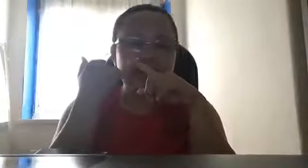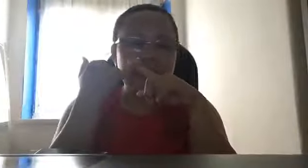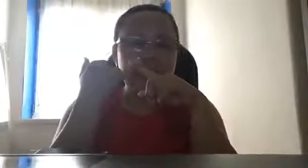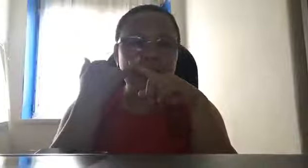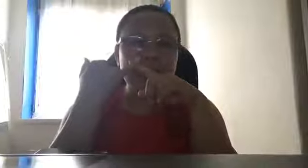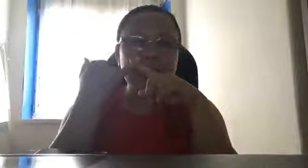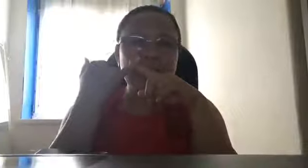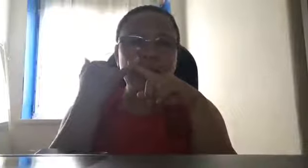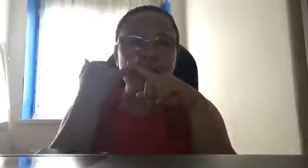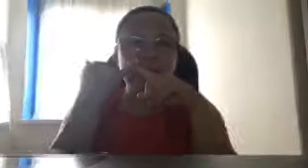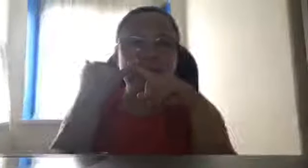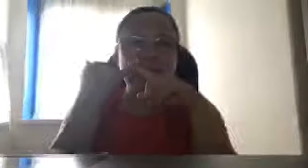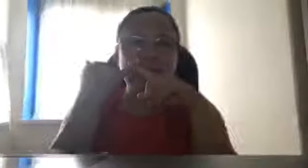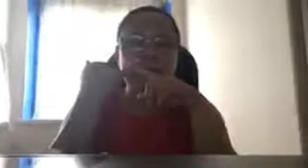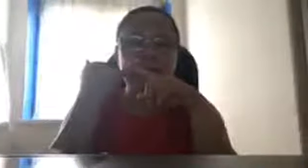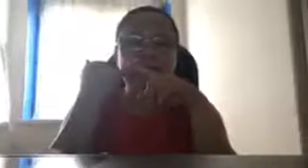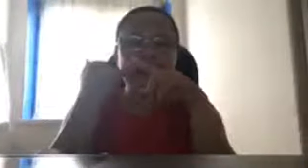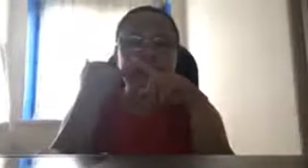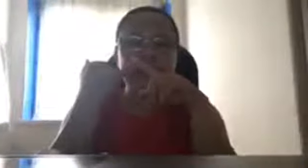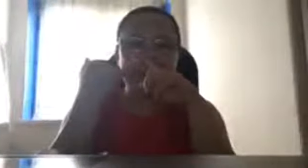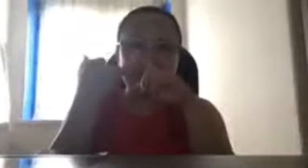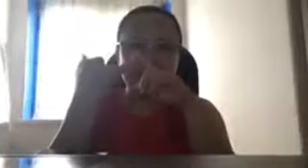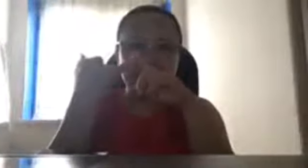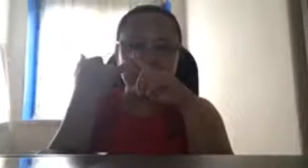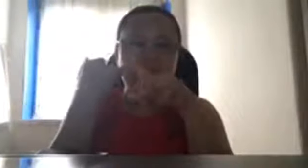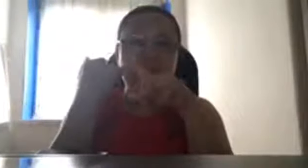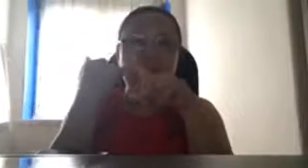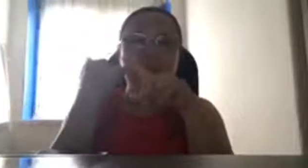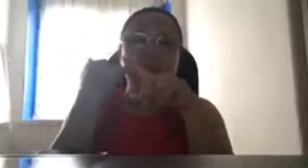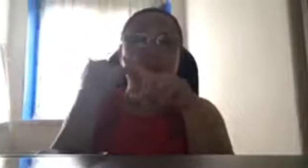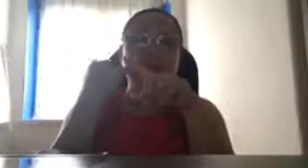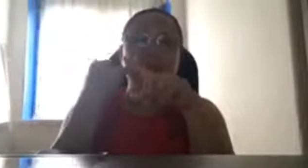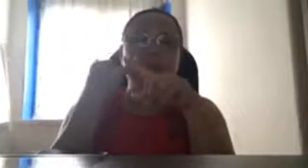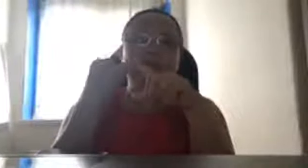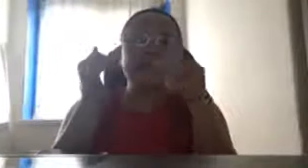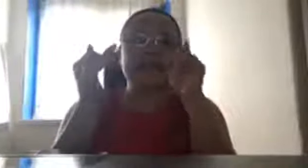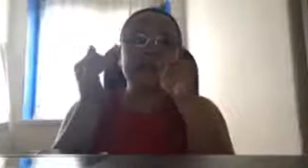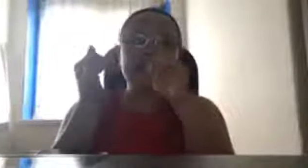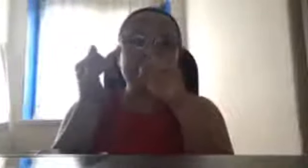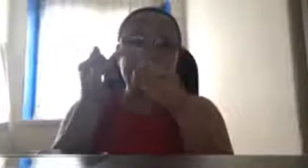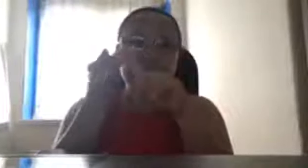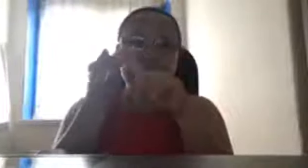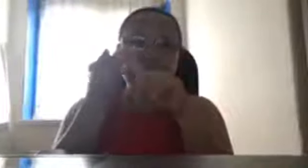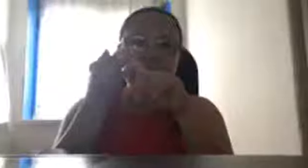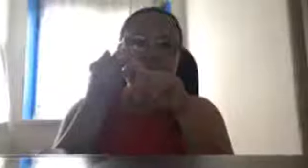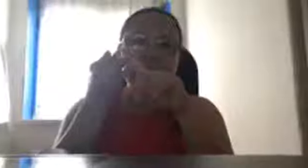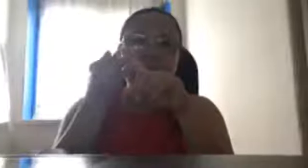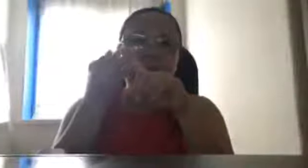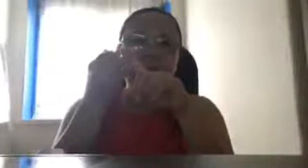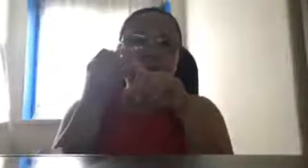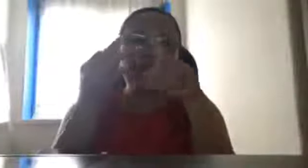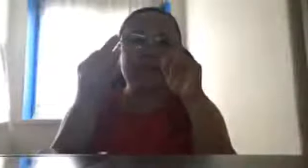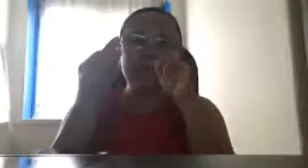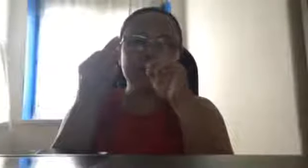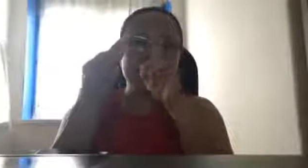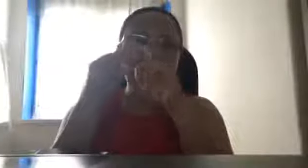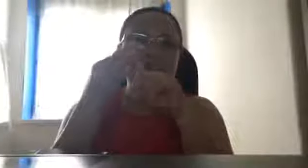mayroong kami noon, science fair, English, bali, isay,